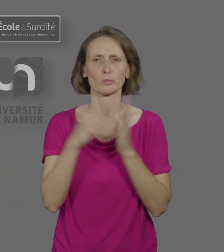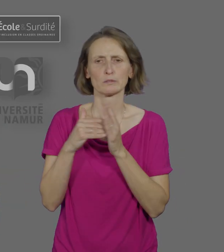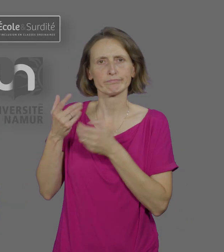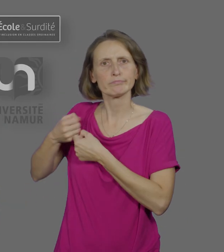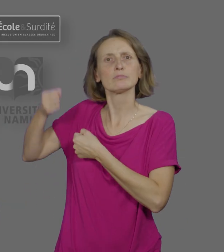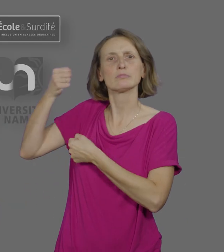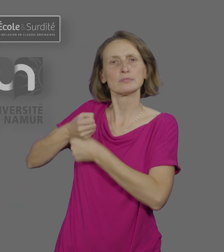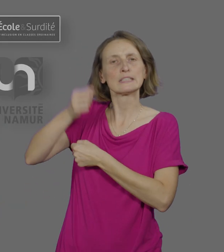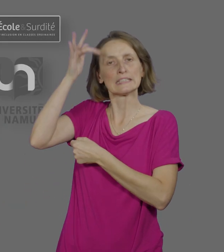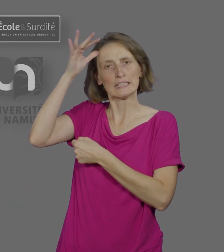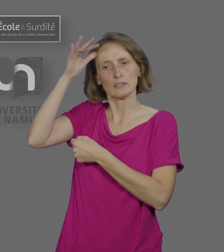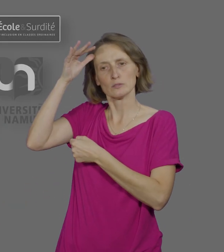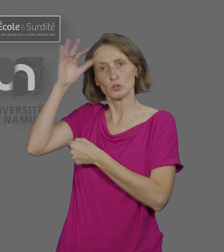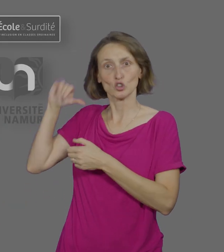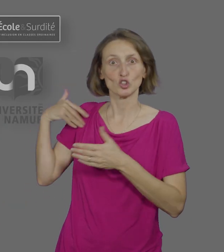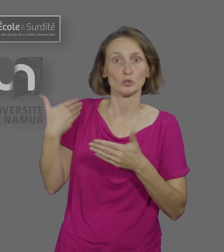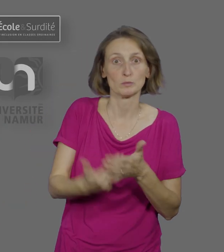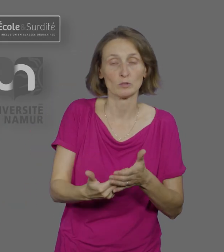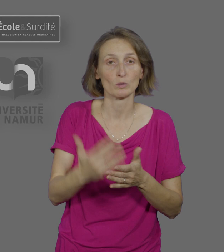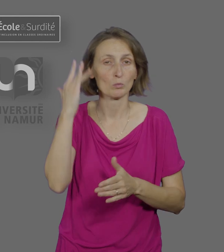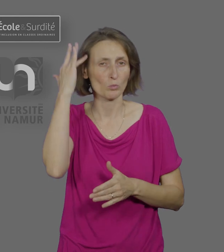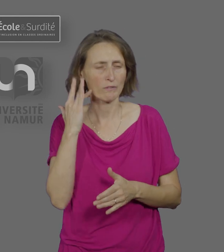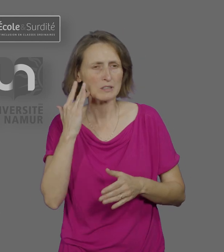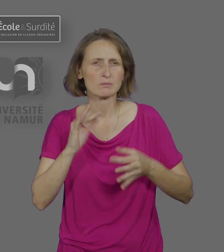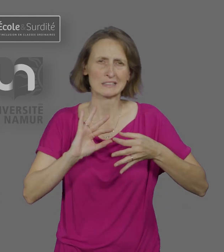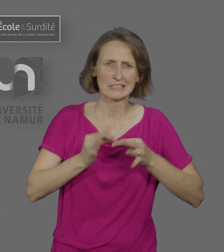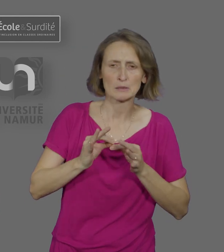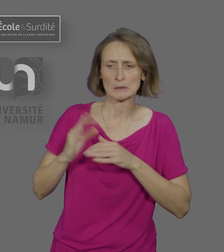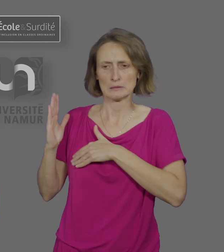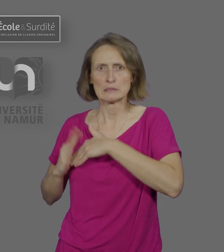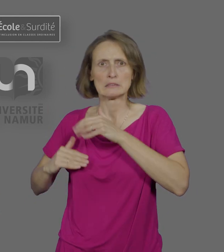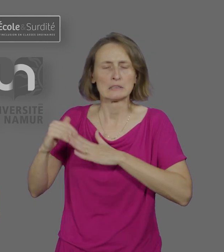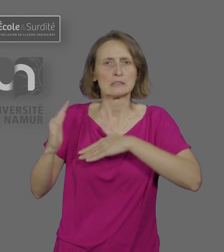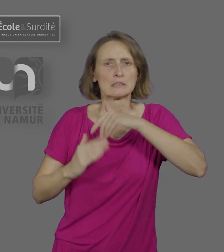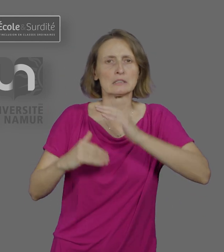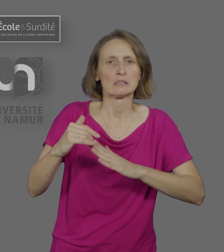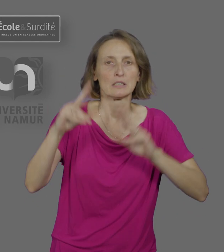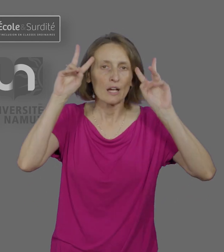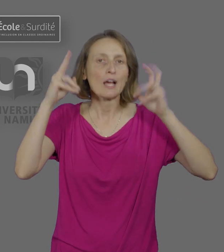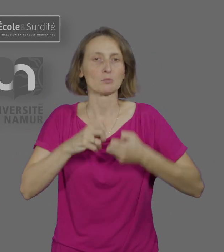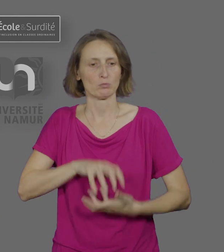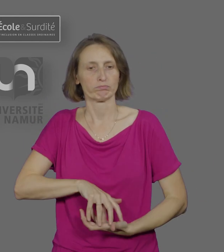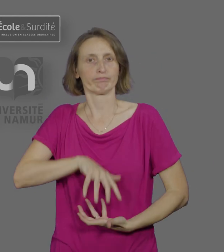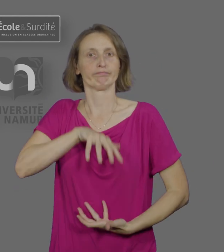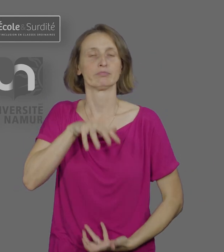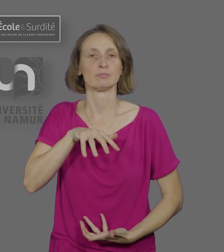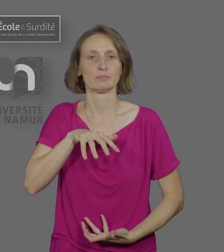Pour décrire en particulier le dispositif des classes bilingues et inclusives de Sainte-Marie, nous avons rédigé un ouvrage